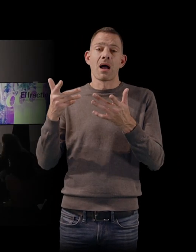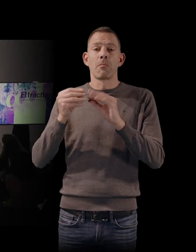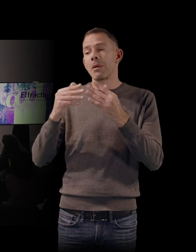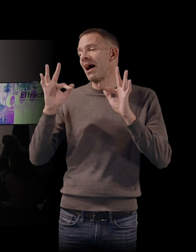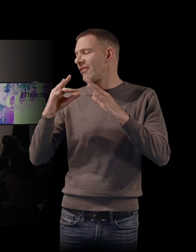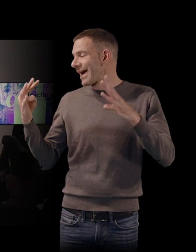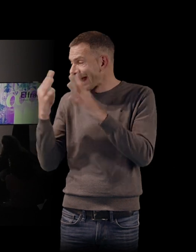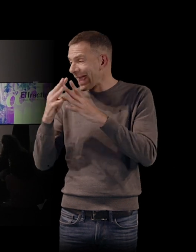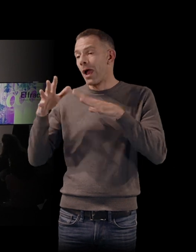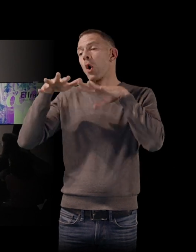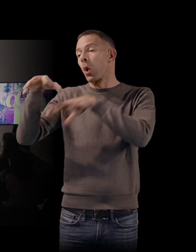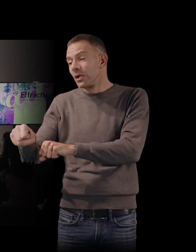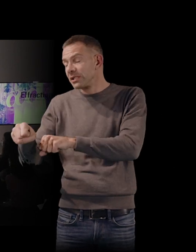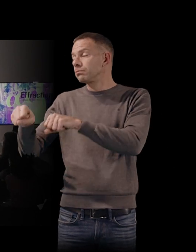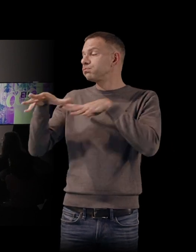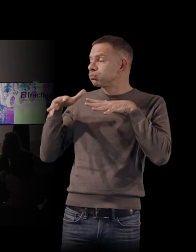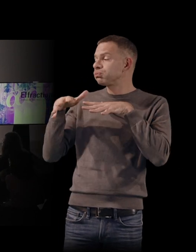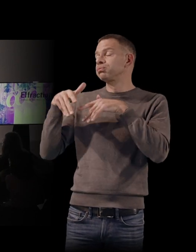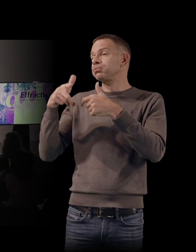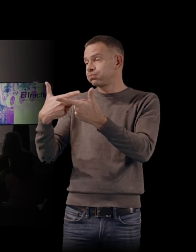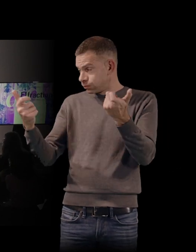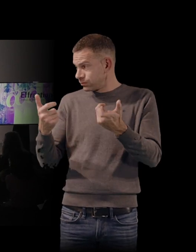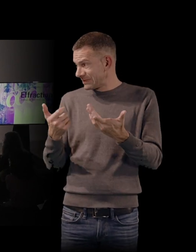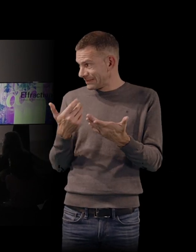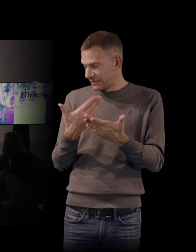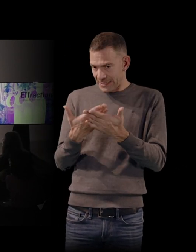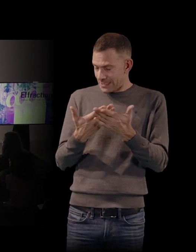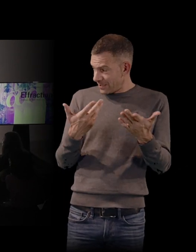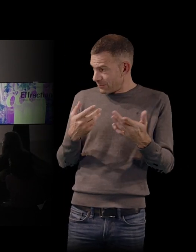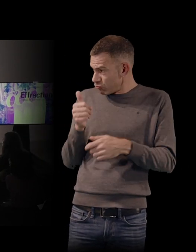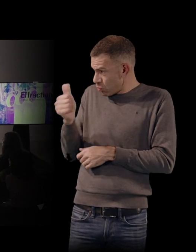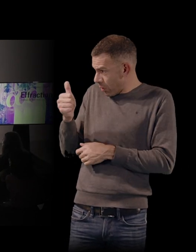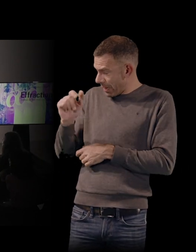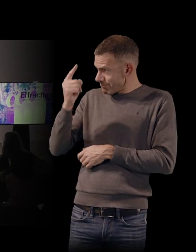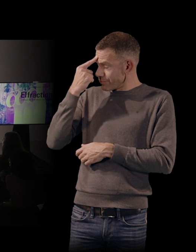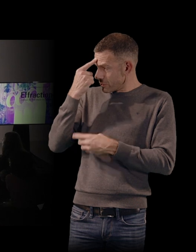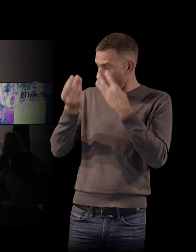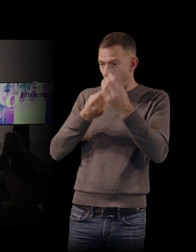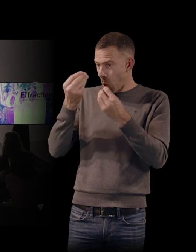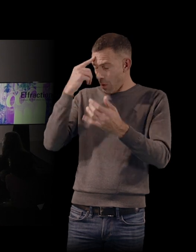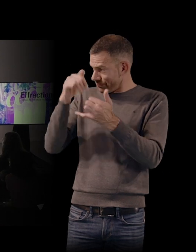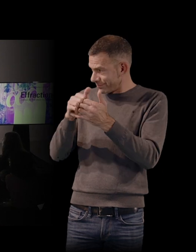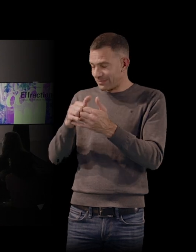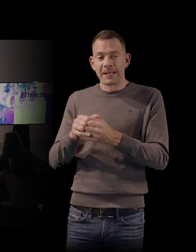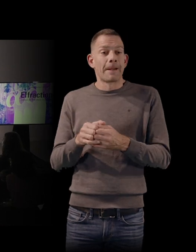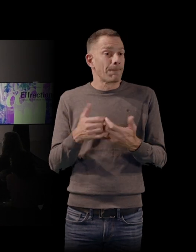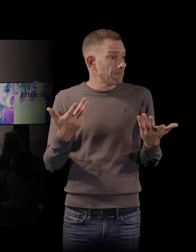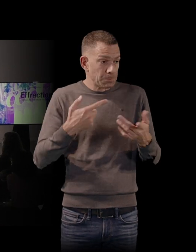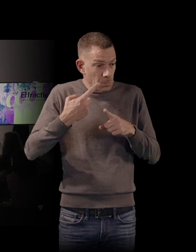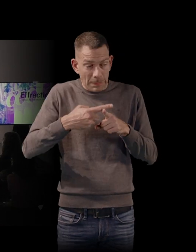venir. C'est des échos comme ça. Vous aviez conscience de toutes ces dimensions-là ? Non, non, c'est vraiment venu au fur et à mesure